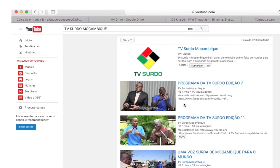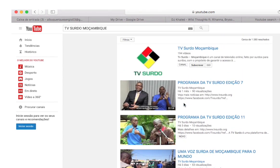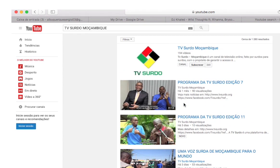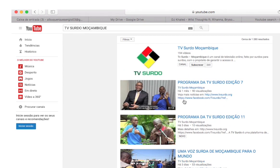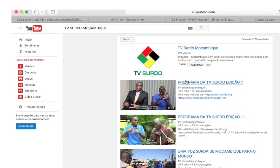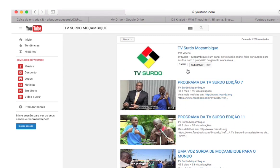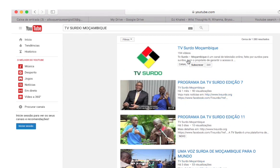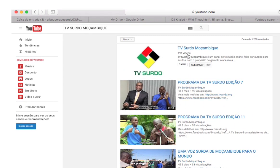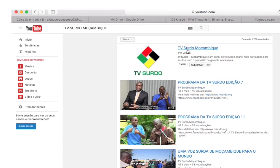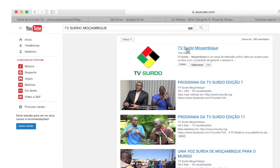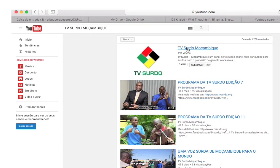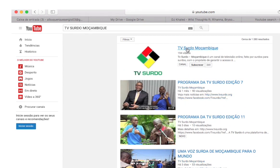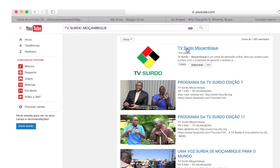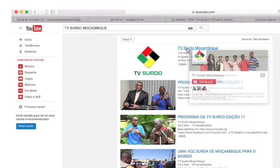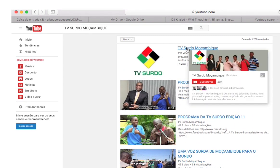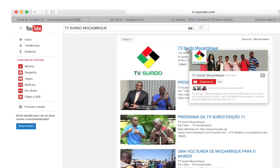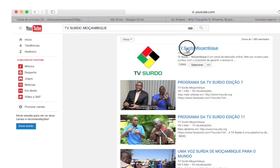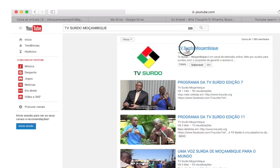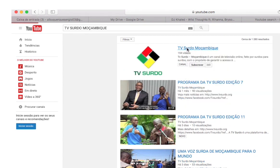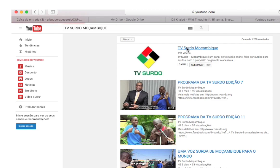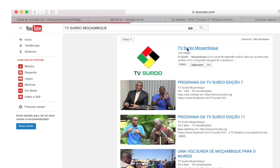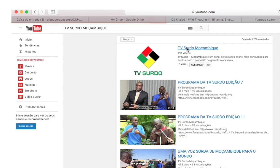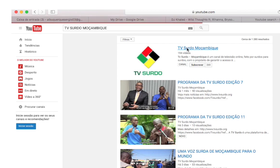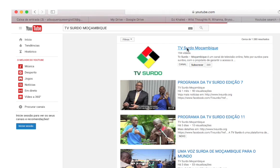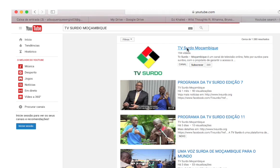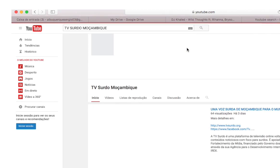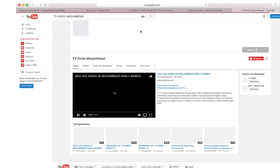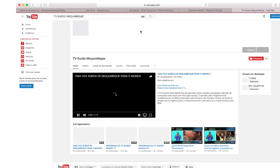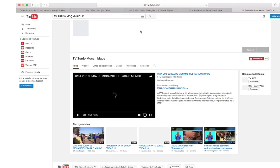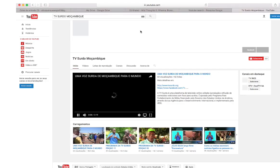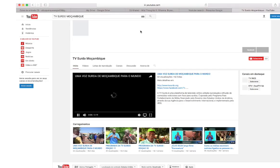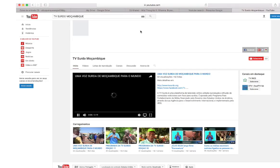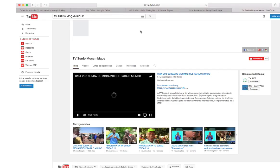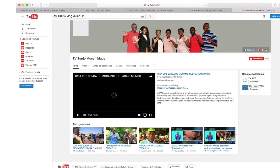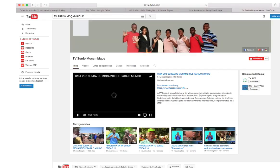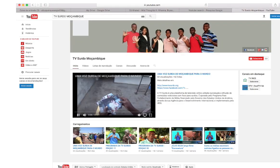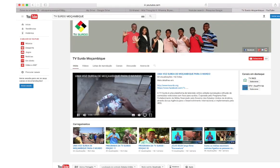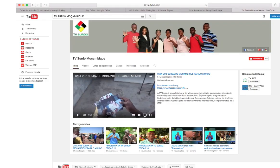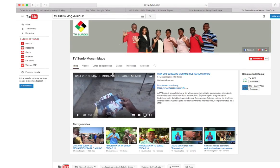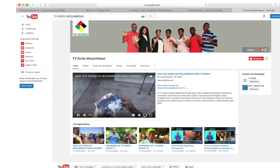Podendo assistir também aos programas da TV surdo que são exibidos pela STV.